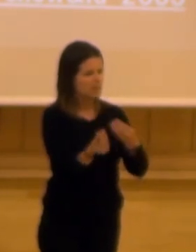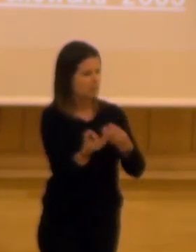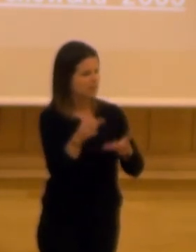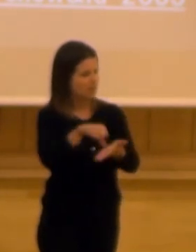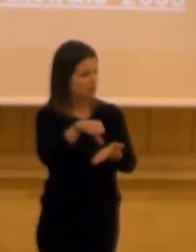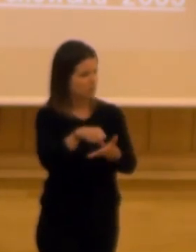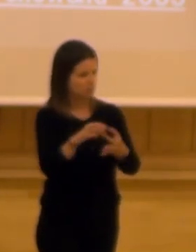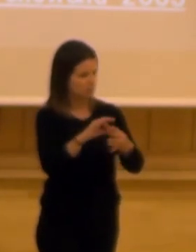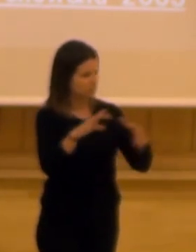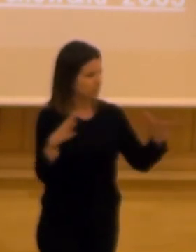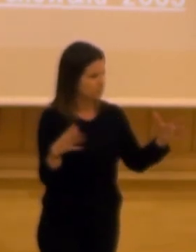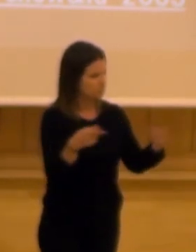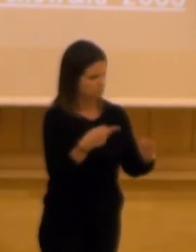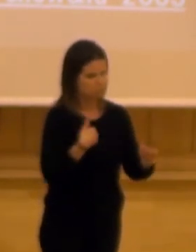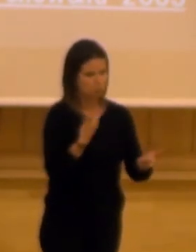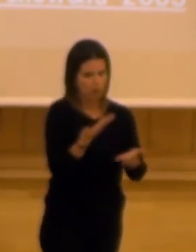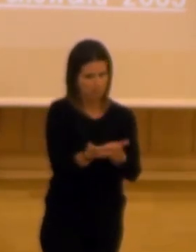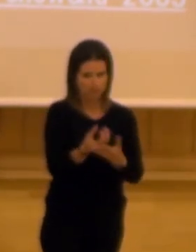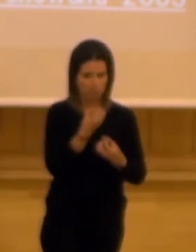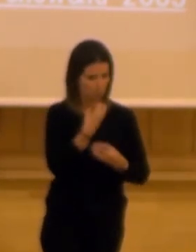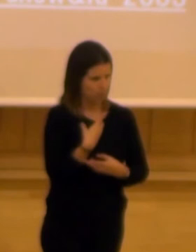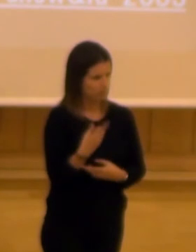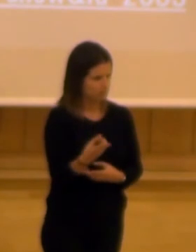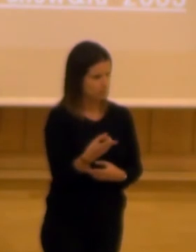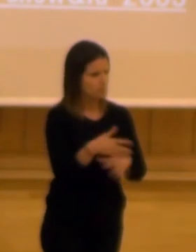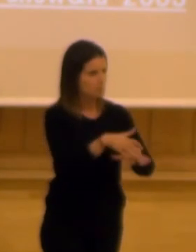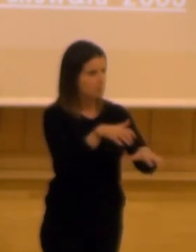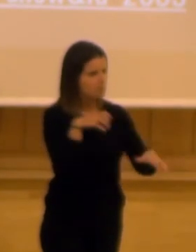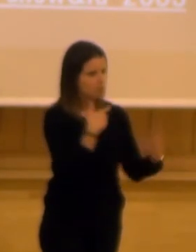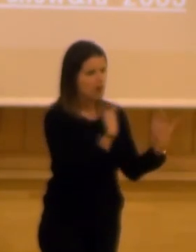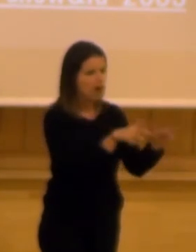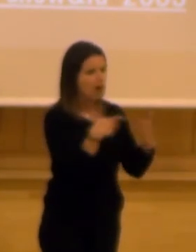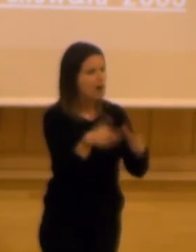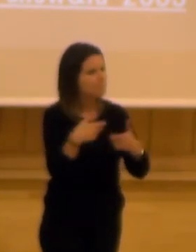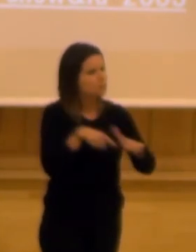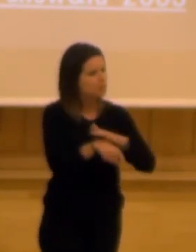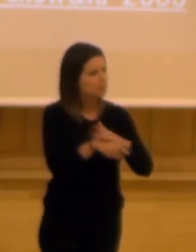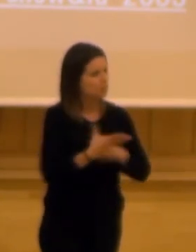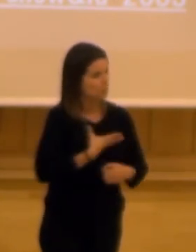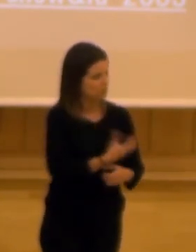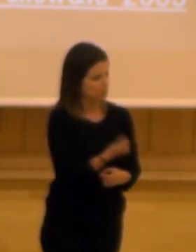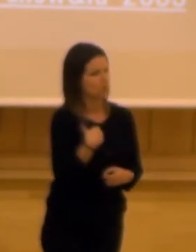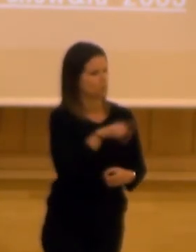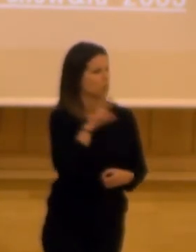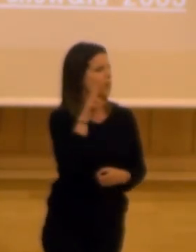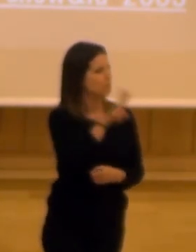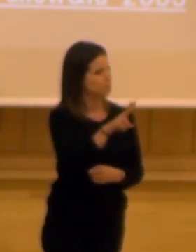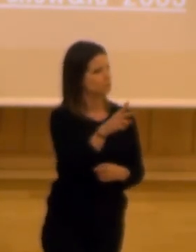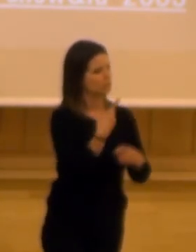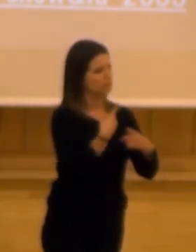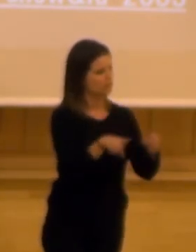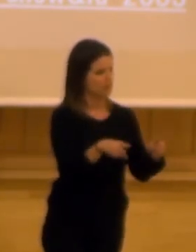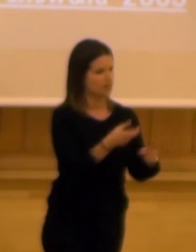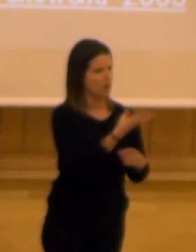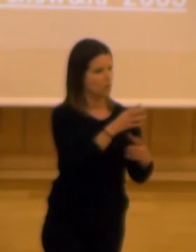ciudades es decir tú lo has planteado muy bien la mayoría de los ámbitos de gestión municipal y nosotros nos lo hemos encontrado en una